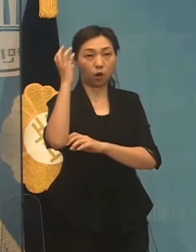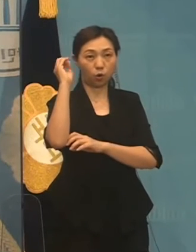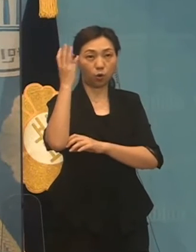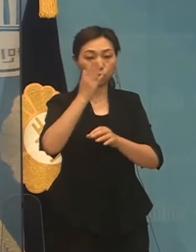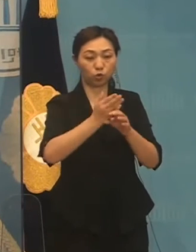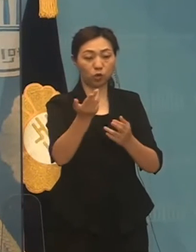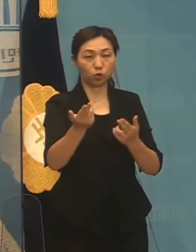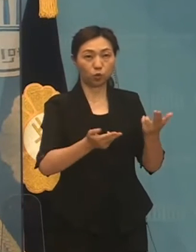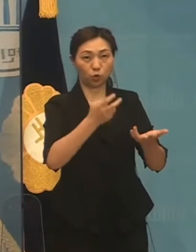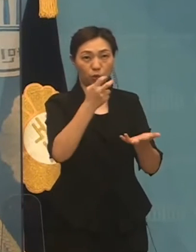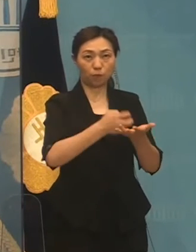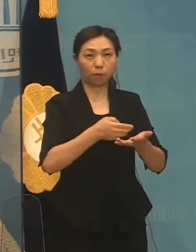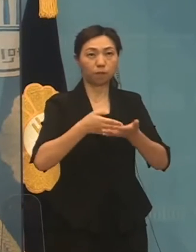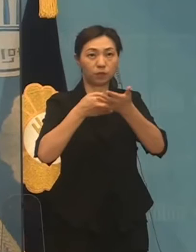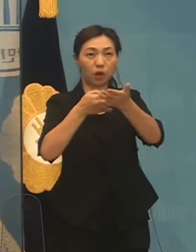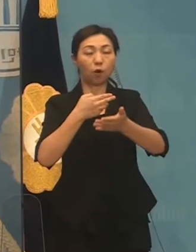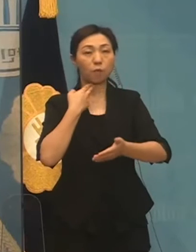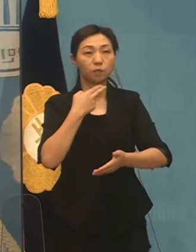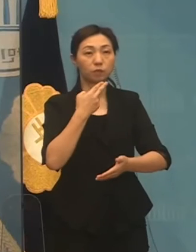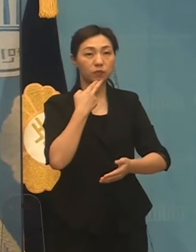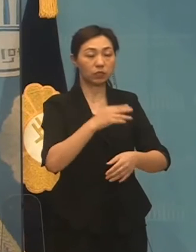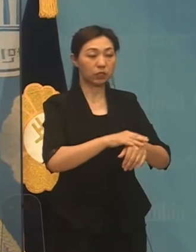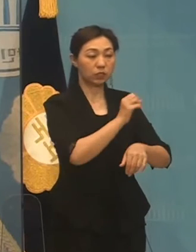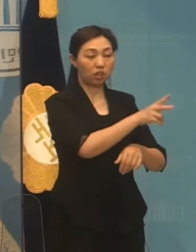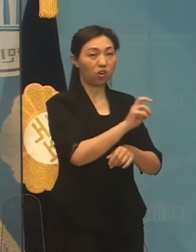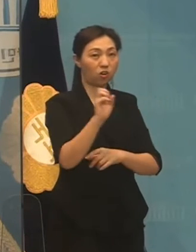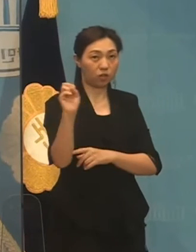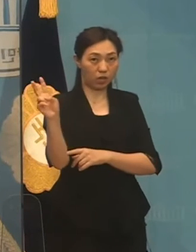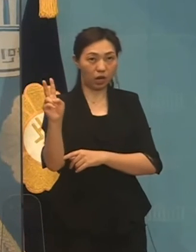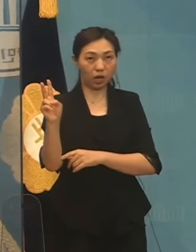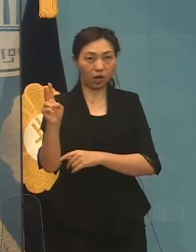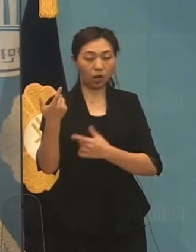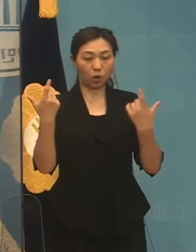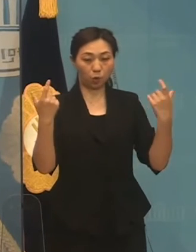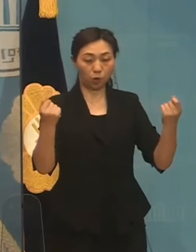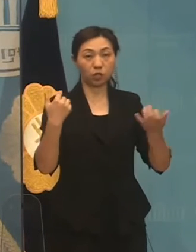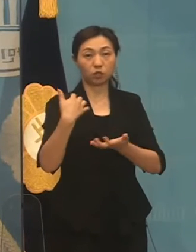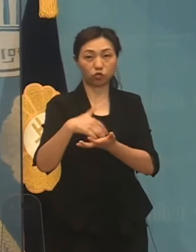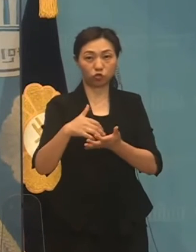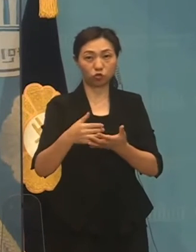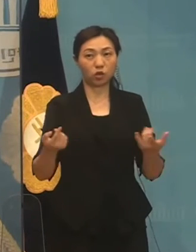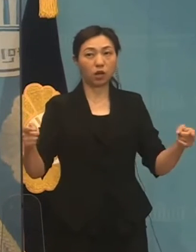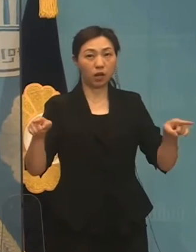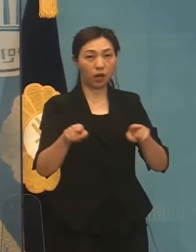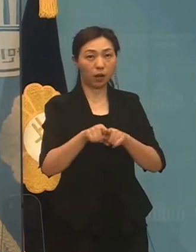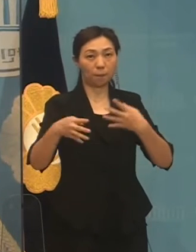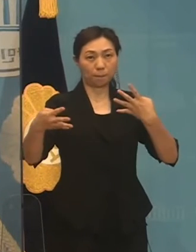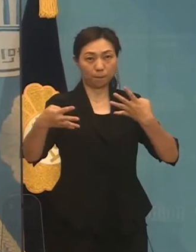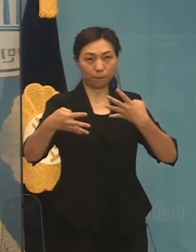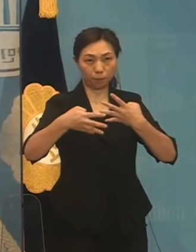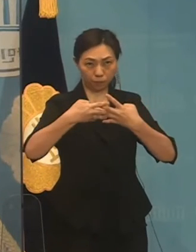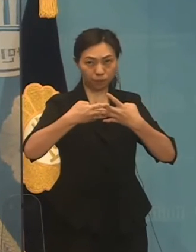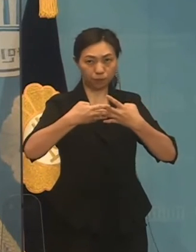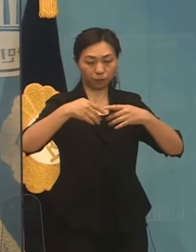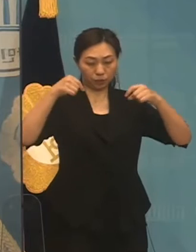하고 여야 동수로 구성하는 언론 미디어 제도개선 특위를 구성하기로 합의했습니다.